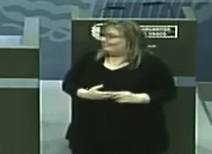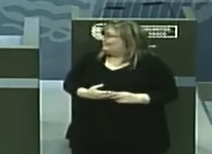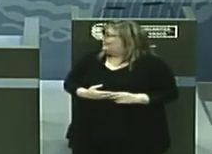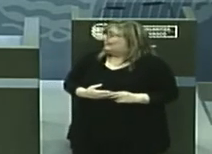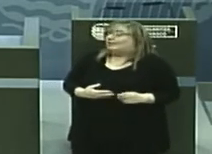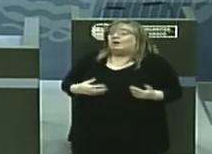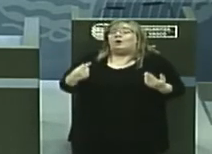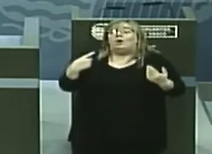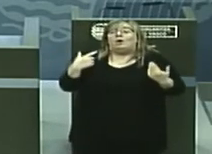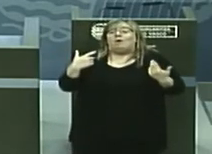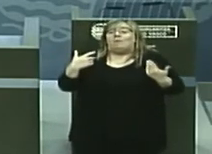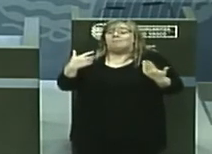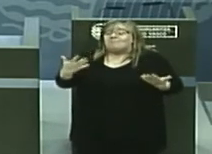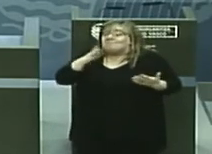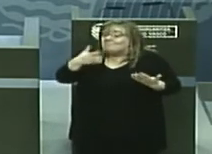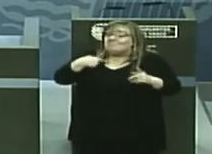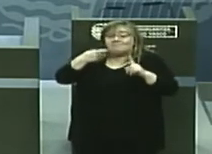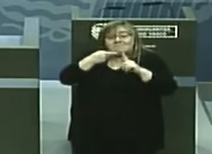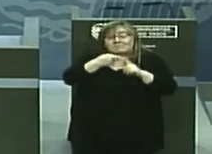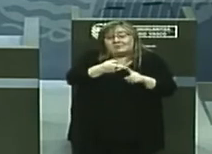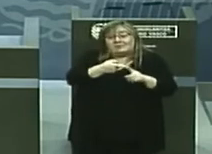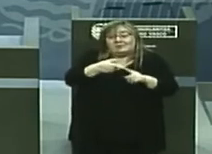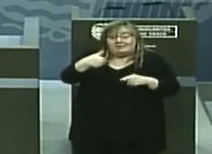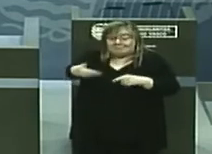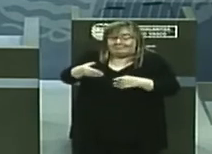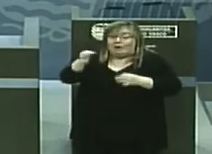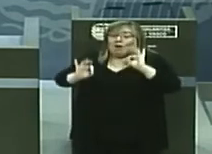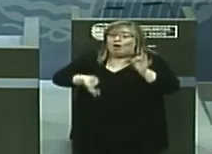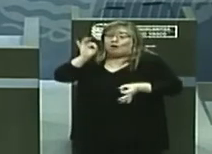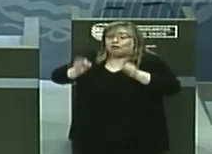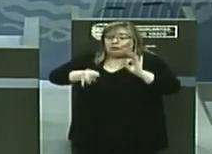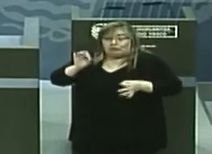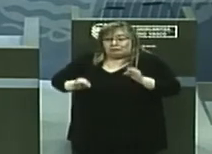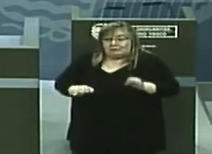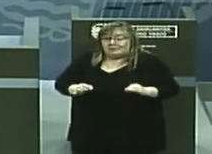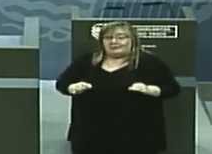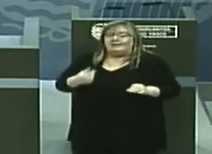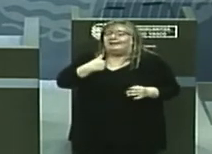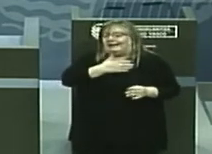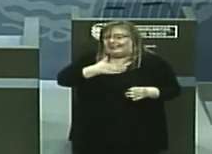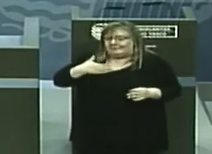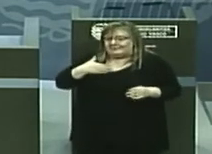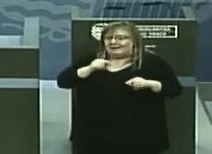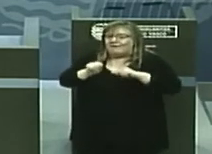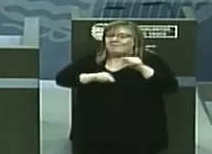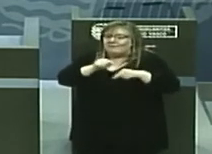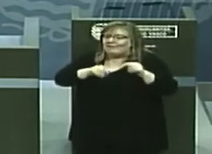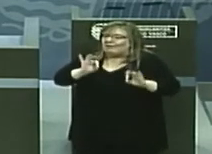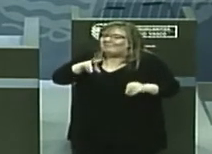Uno de los retos que tenemos para el otoño es identificar las infecciones